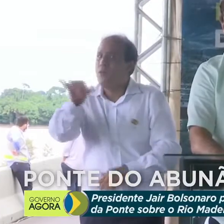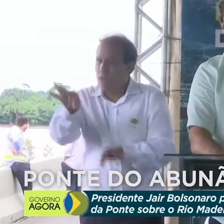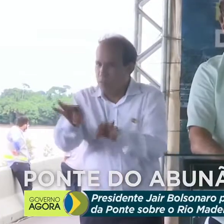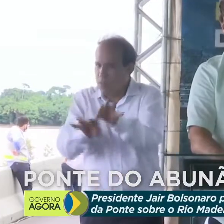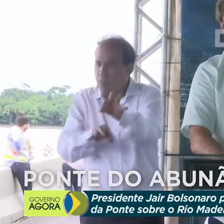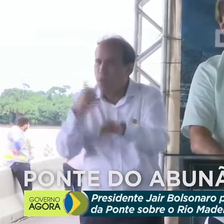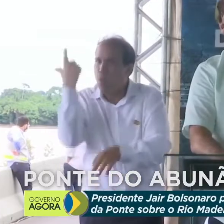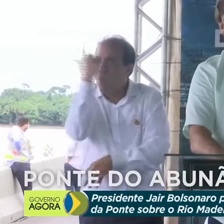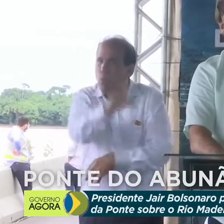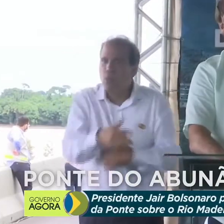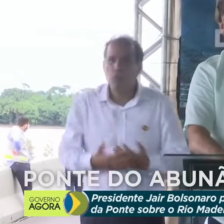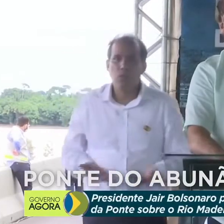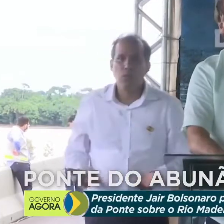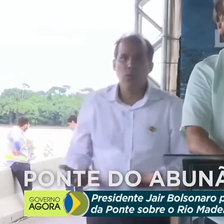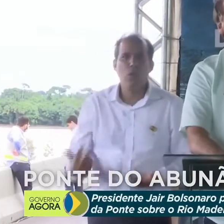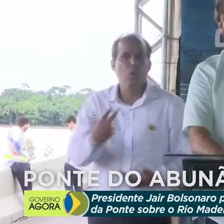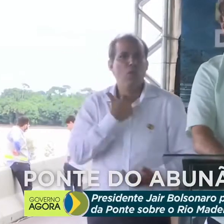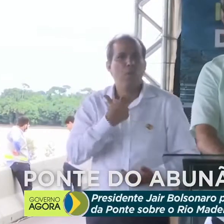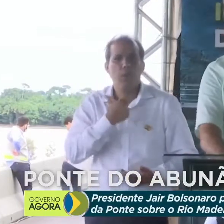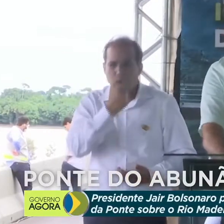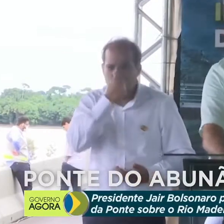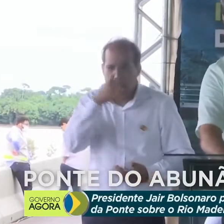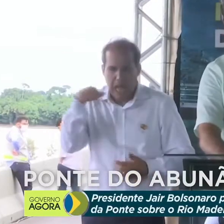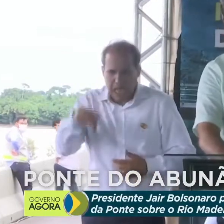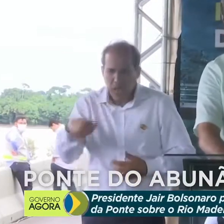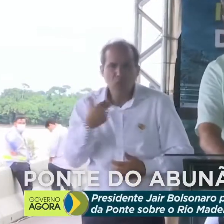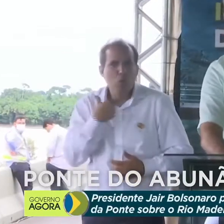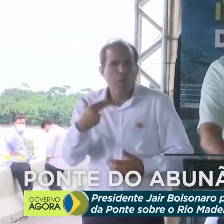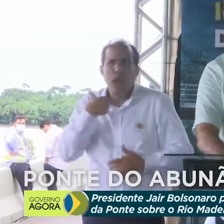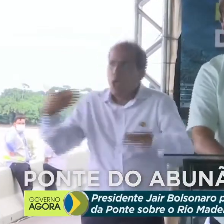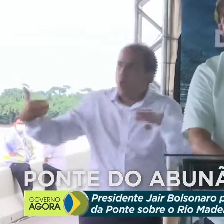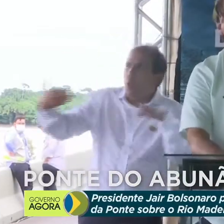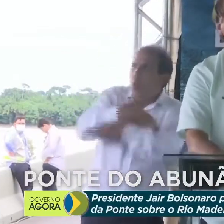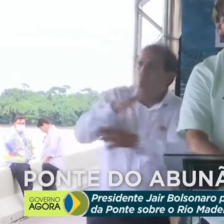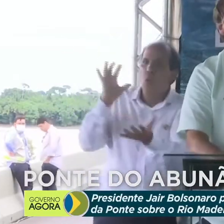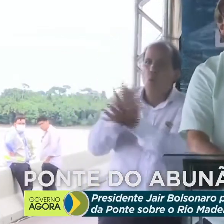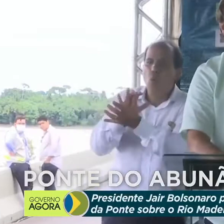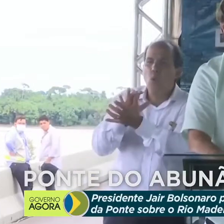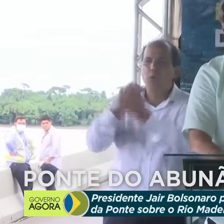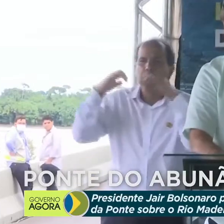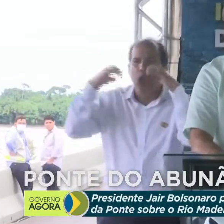Não tem espaço aqui para grupos terroristas.